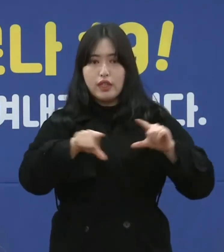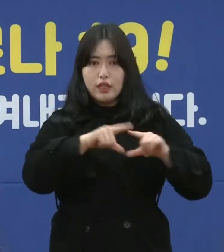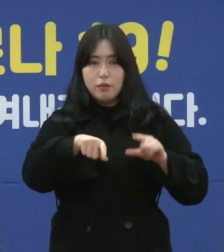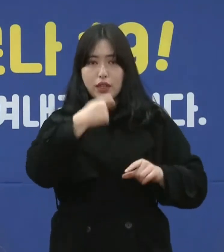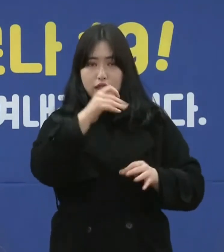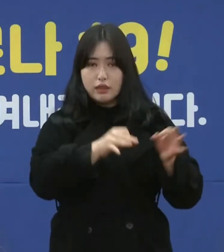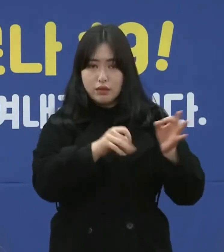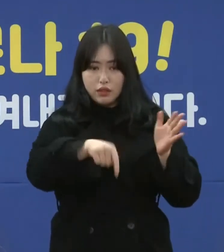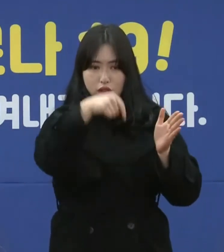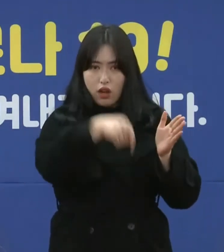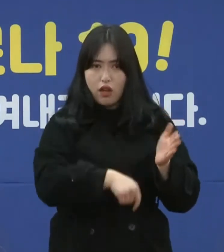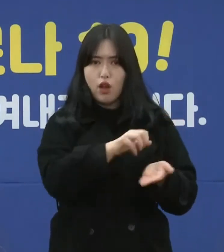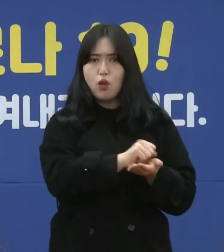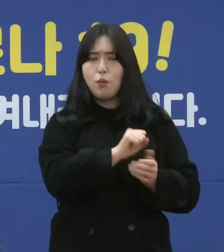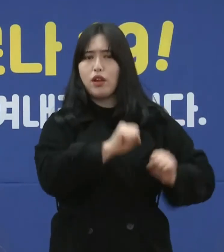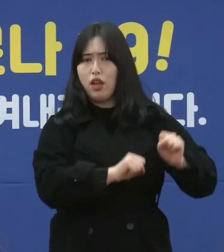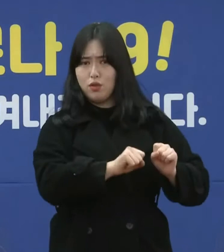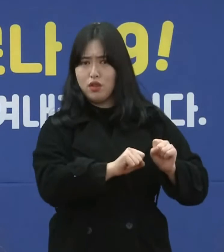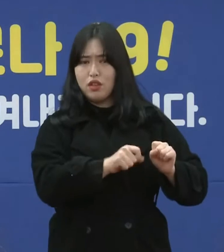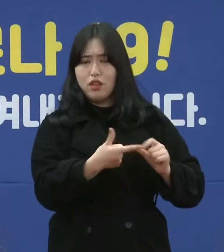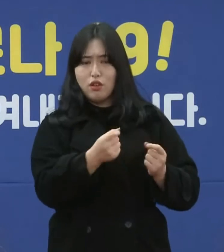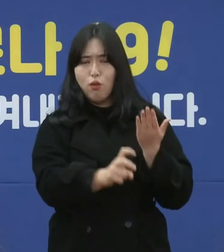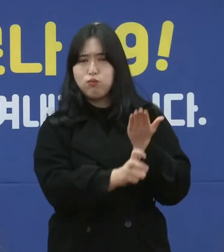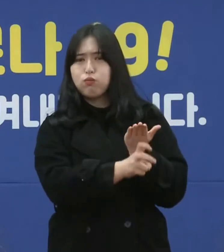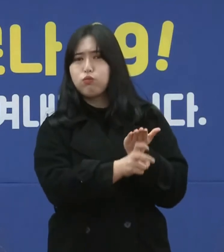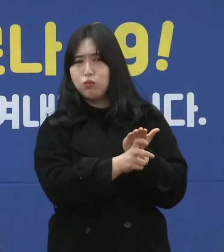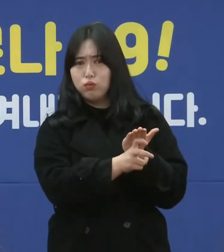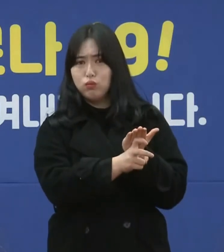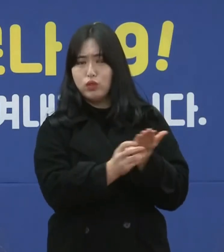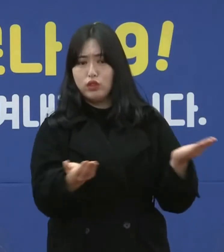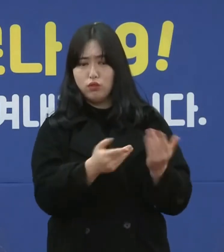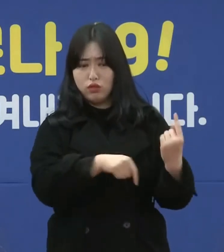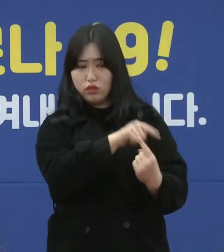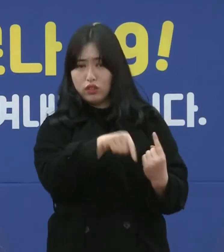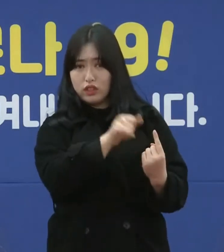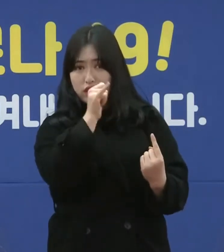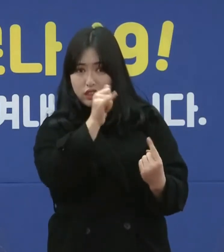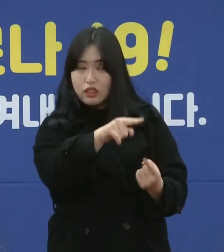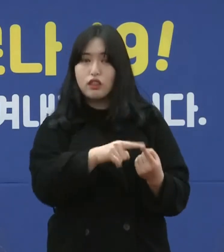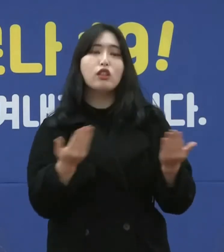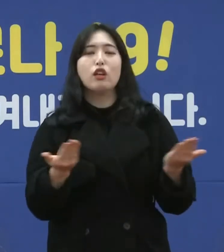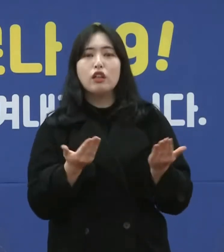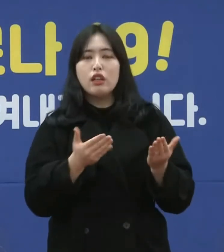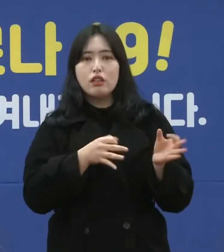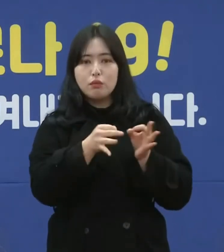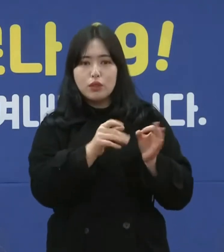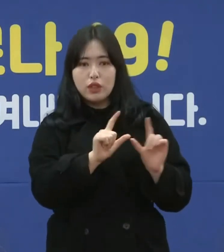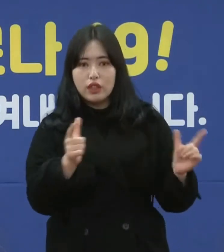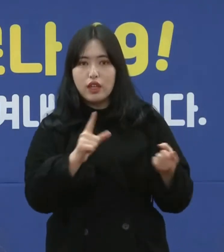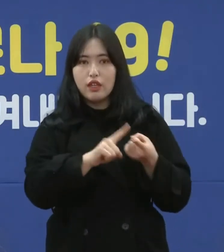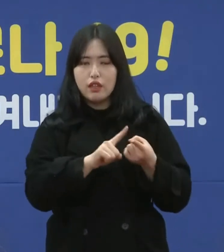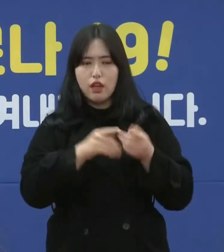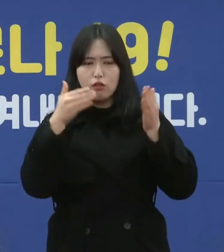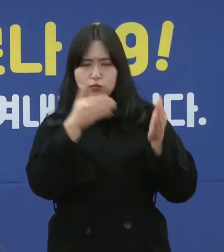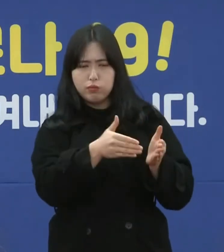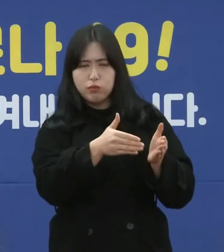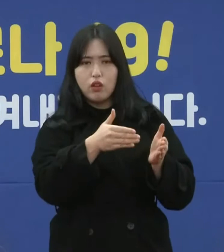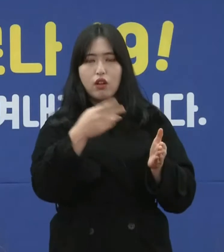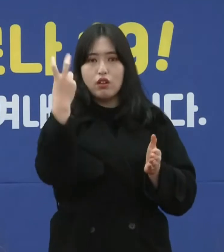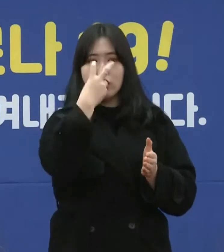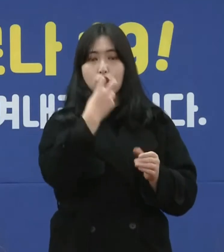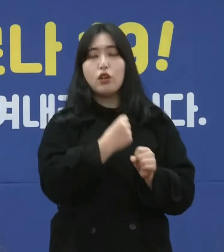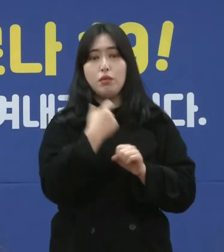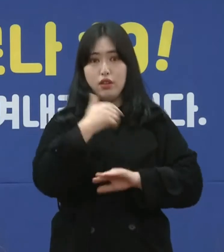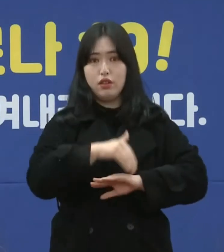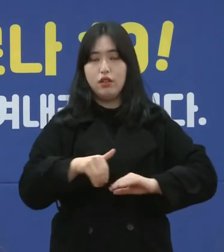도박 개장 행위 이런 불법 영업이 이루어지는 업소에 대한 중점 점검도 병행해서